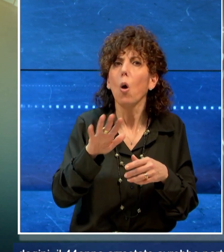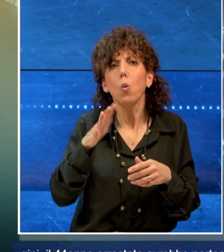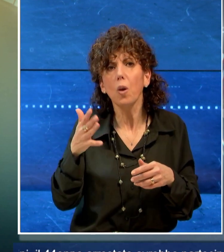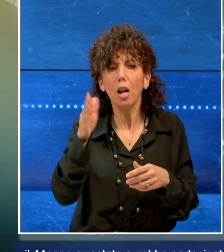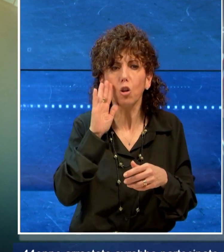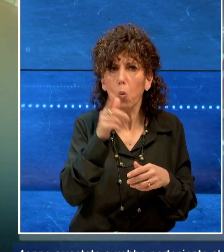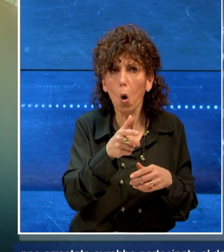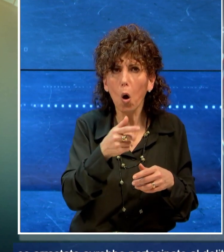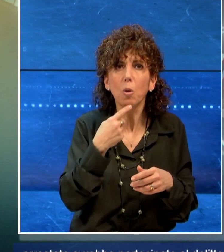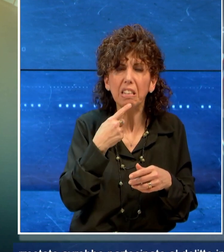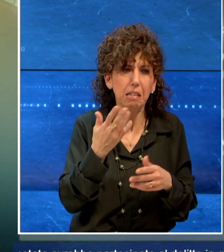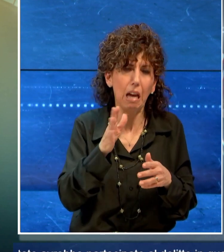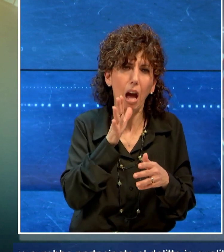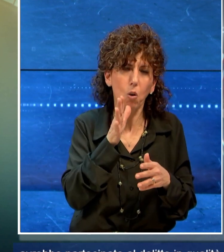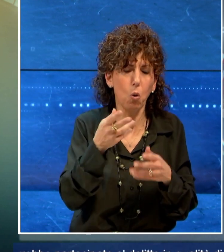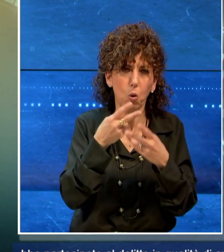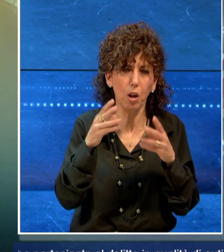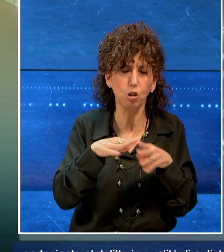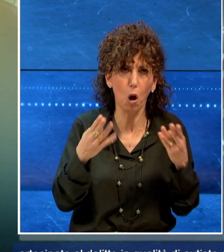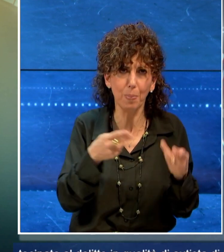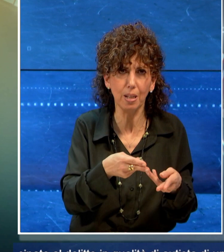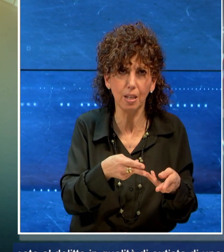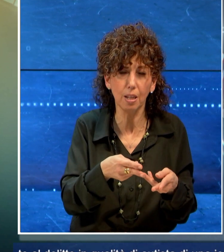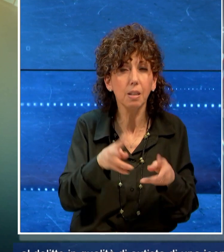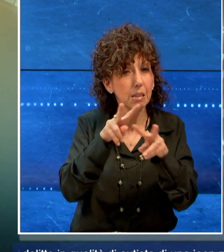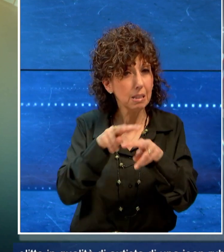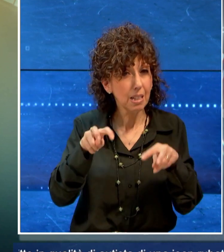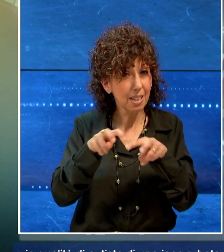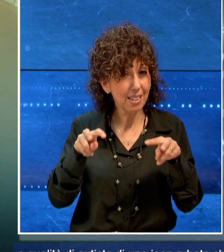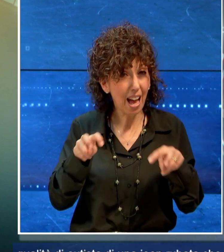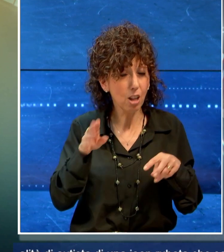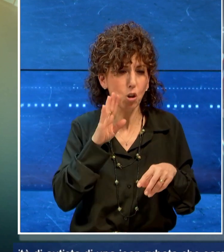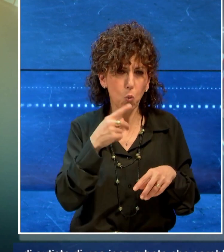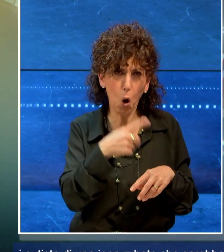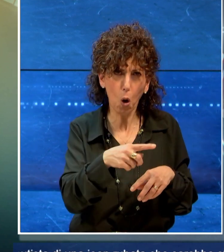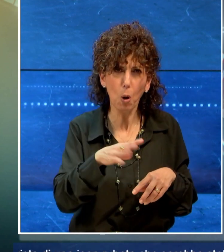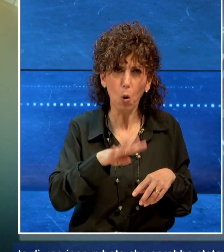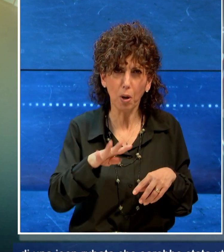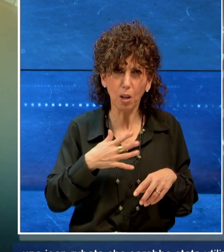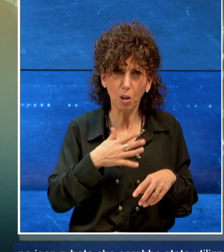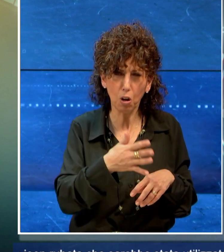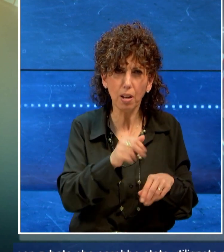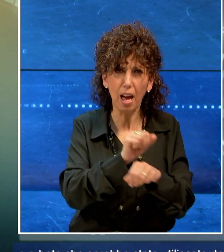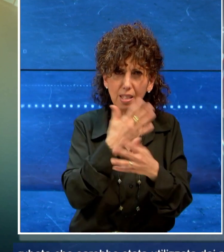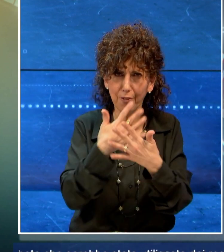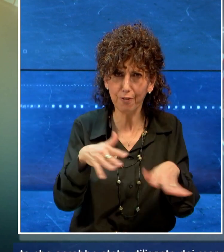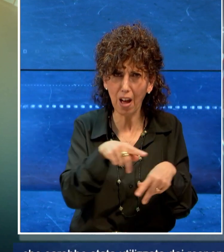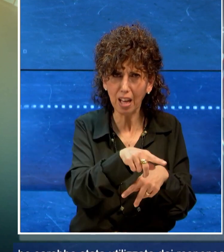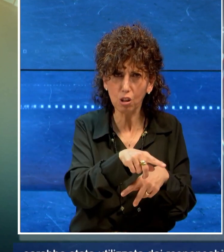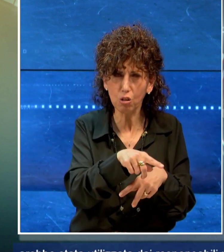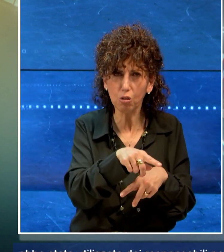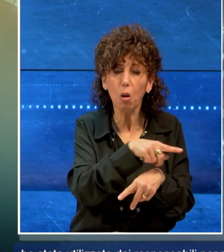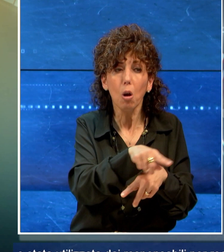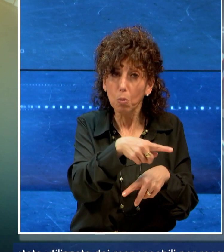ancora identificato stando alle indagini il 44enne arrestato avrebbe